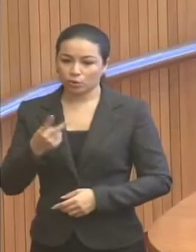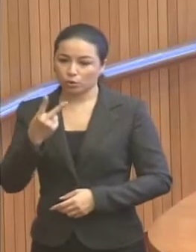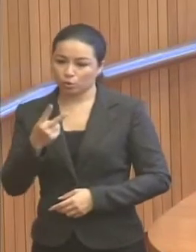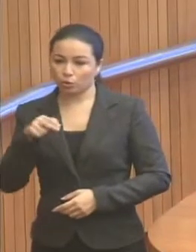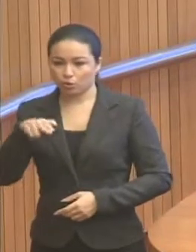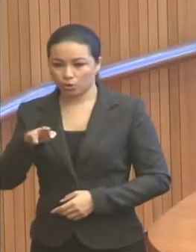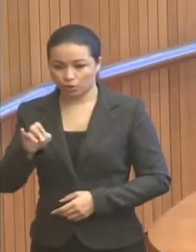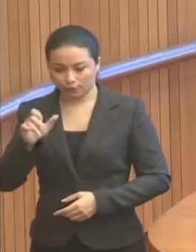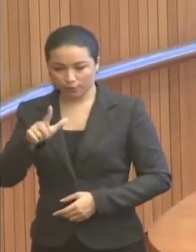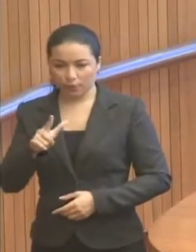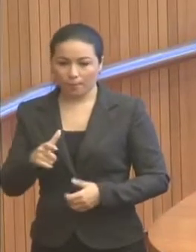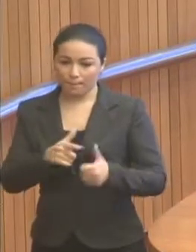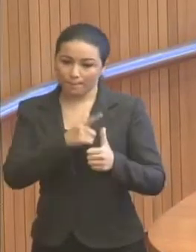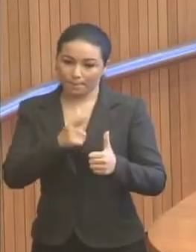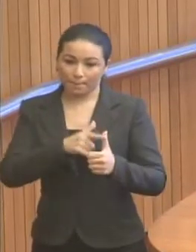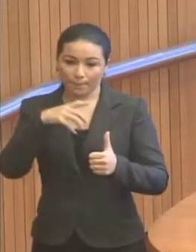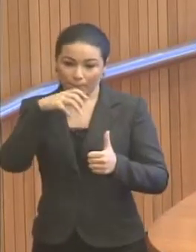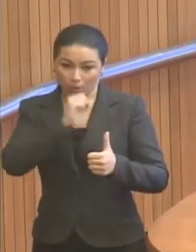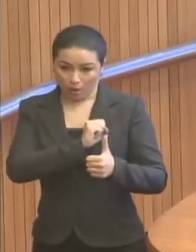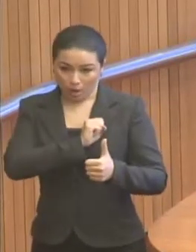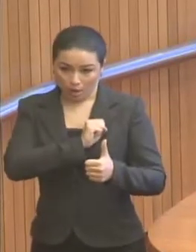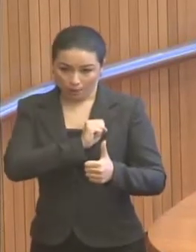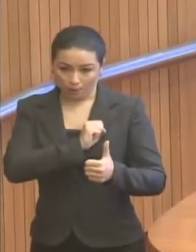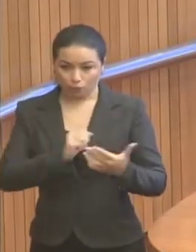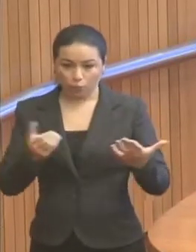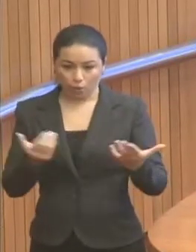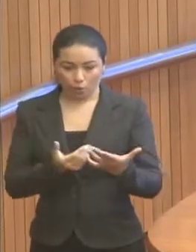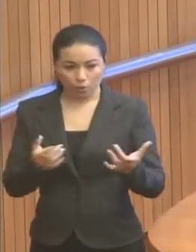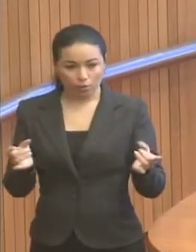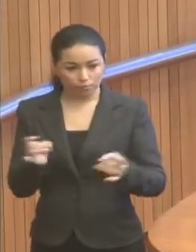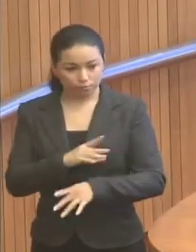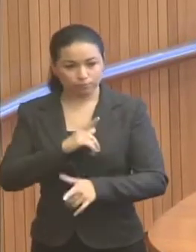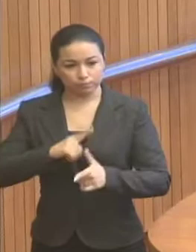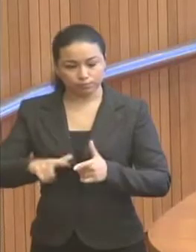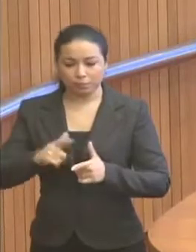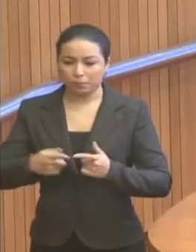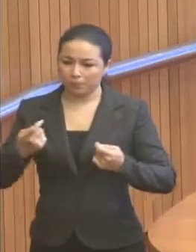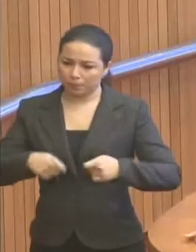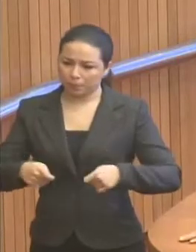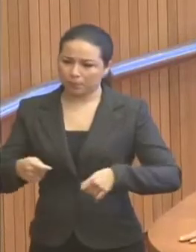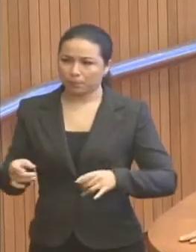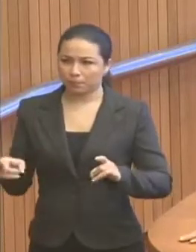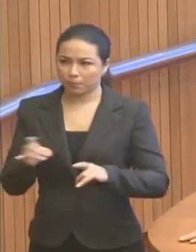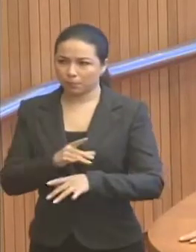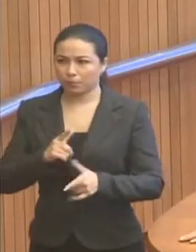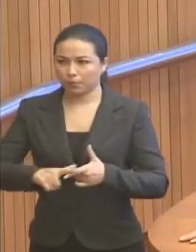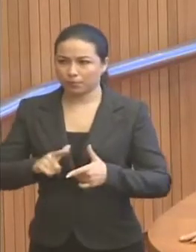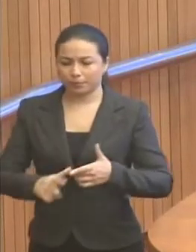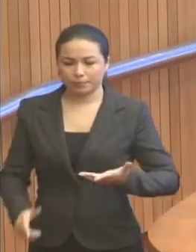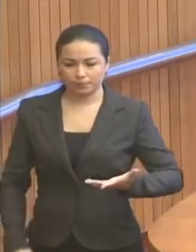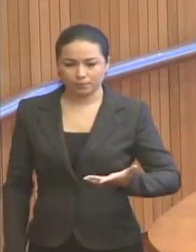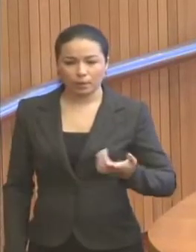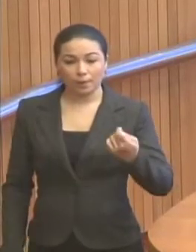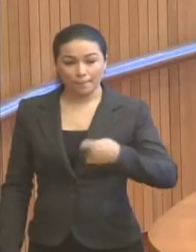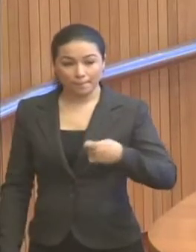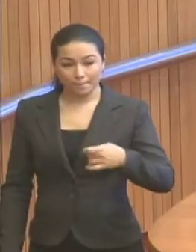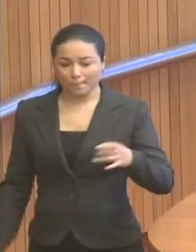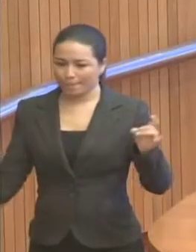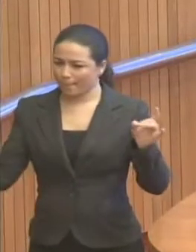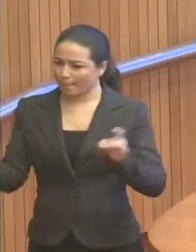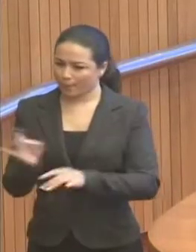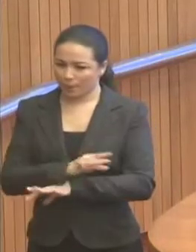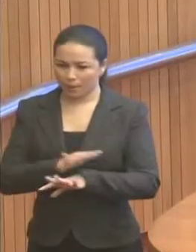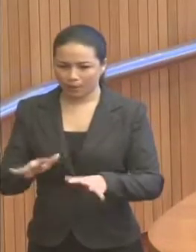primeiro no nível emergencial, que nós temos que encontrar uma solução para essa greve. Precisa acabar,